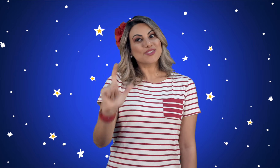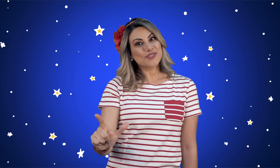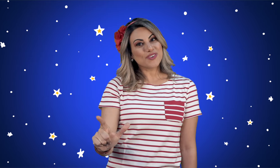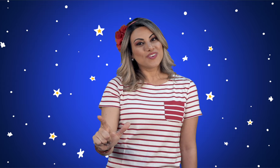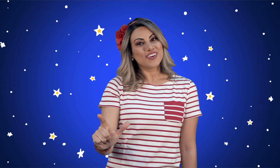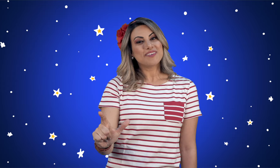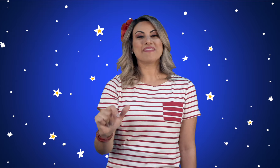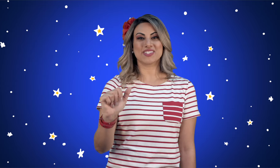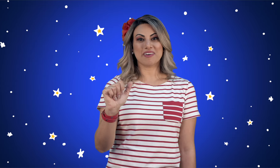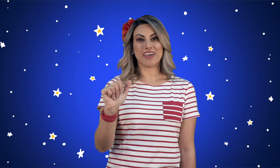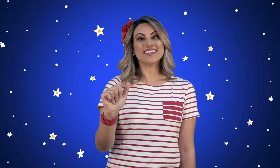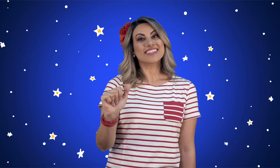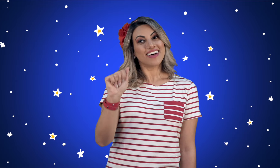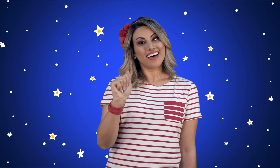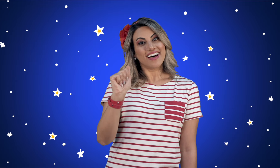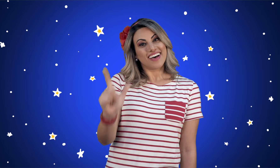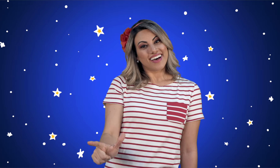Azul! Mais uma vez...